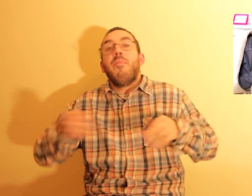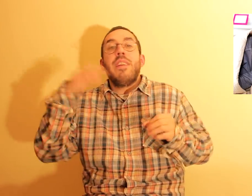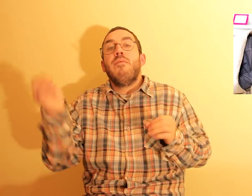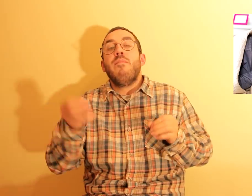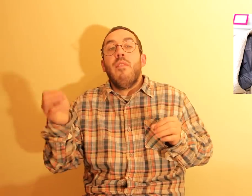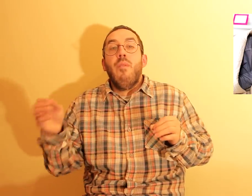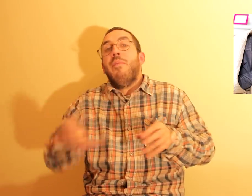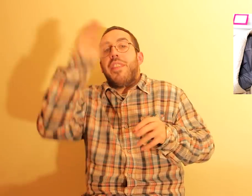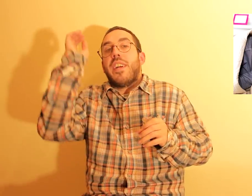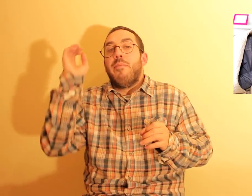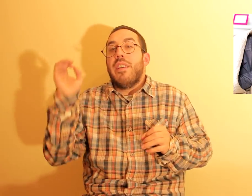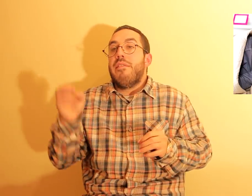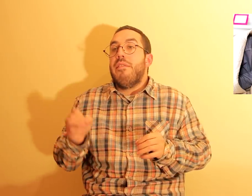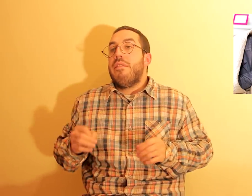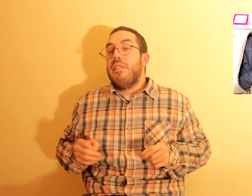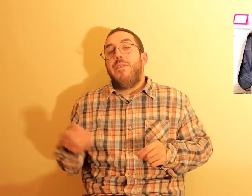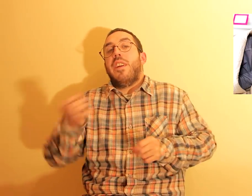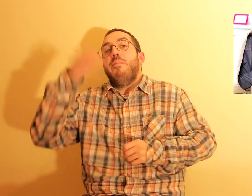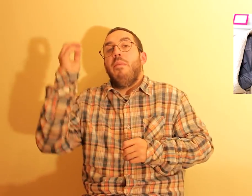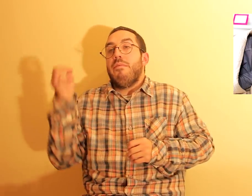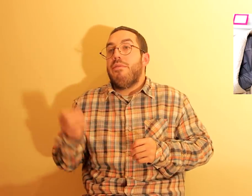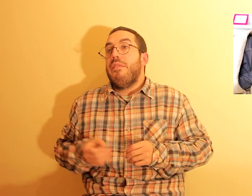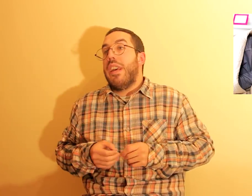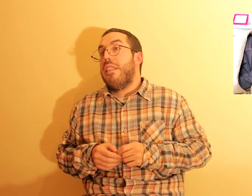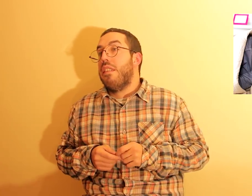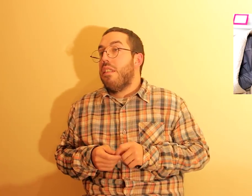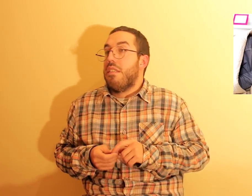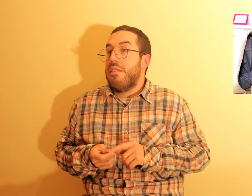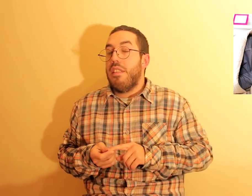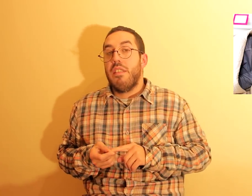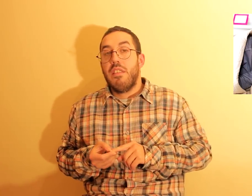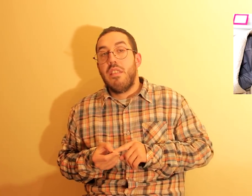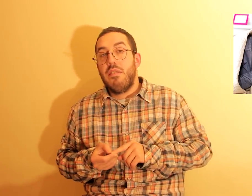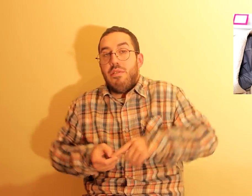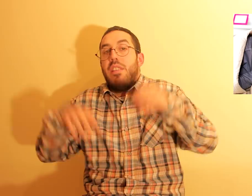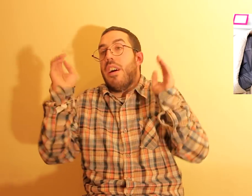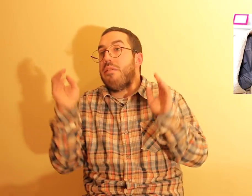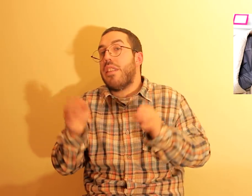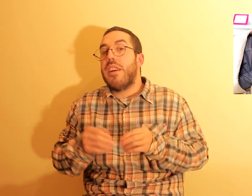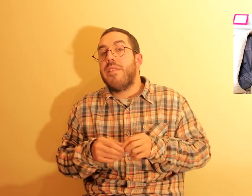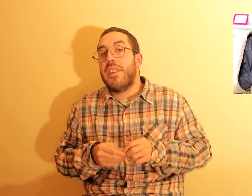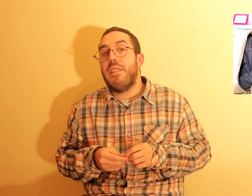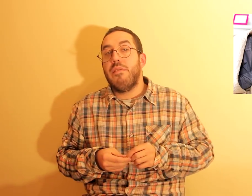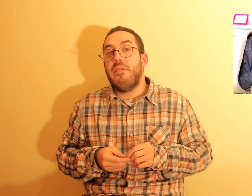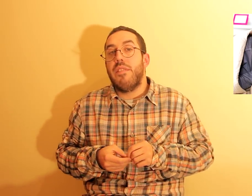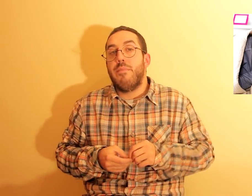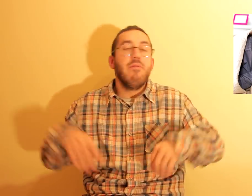tomem um medicamento, e fiquem bons, não é? Sá? Eu sei lá, o que é tenho que fazer, quando estão com gripe, eu não